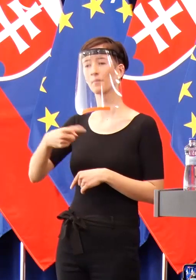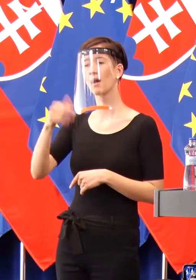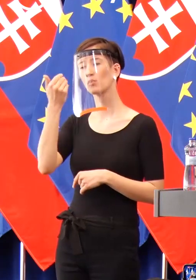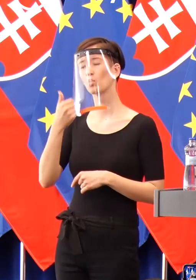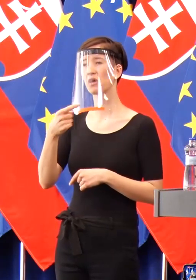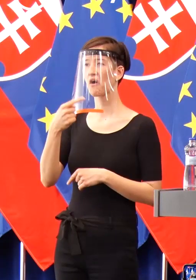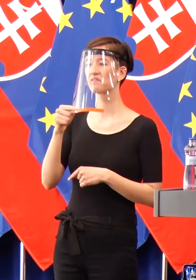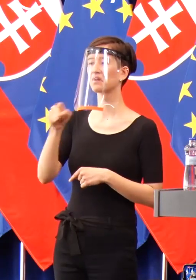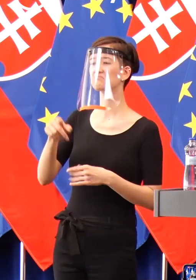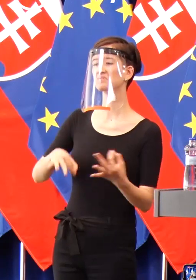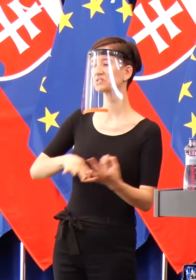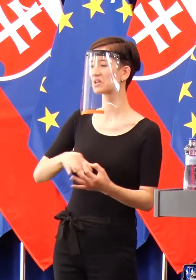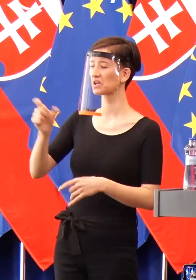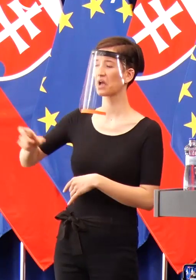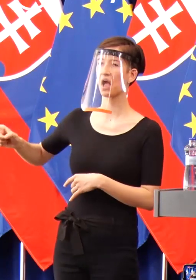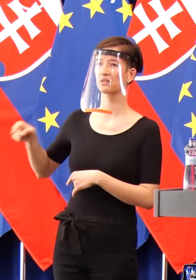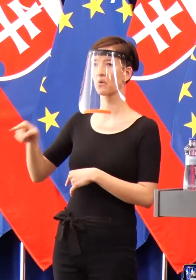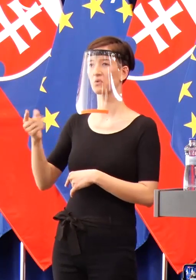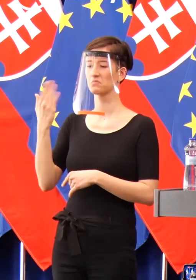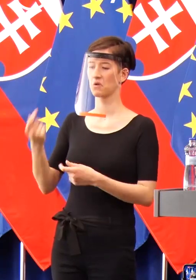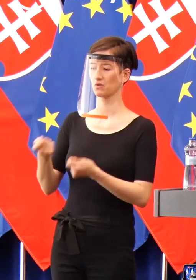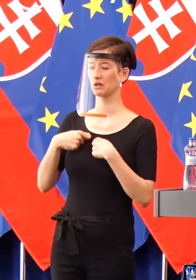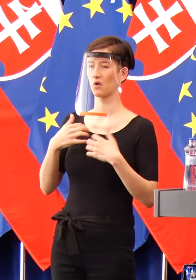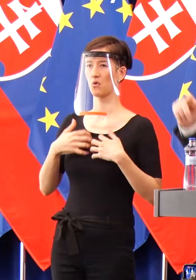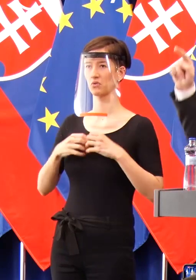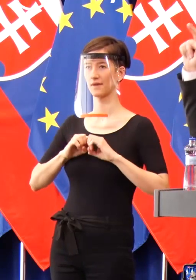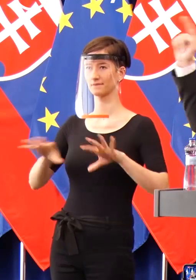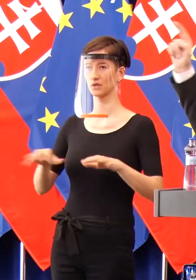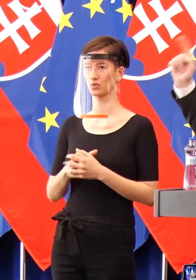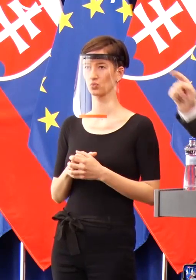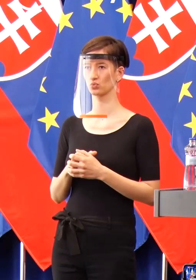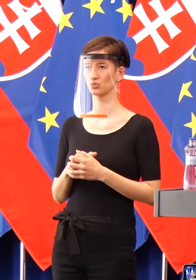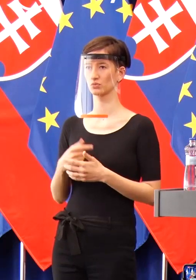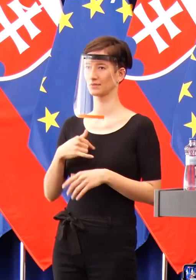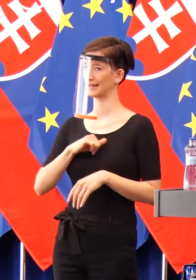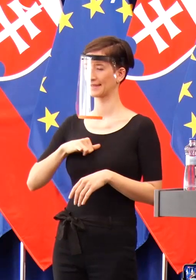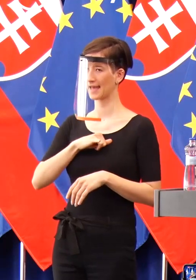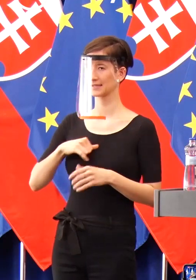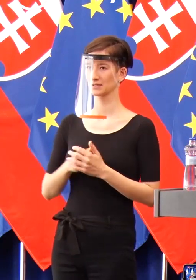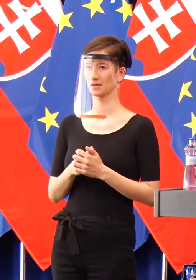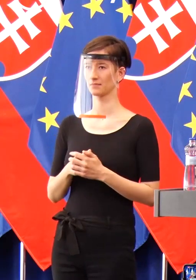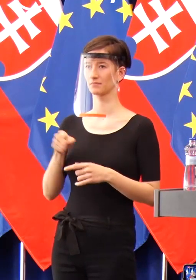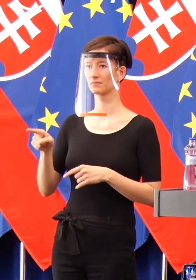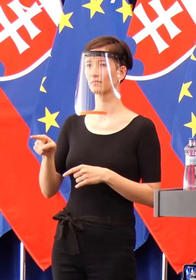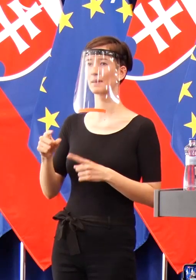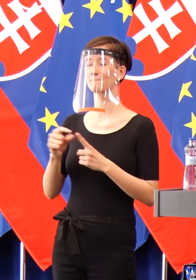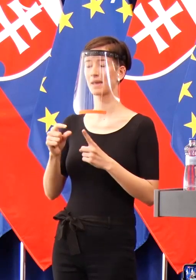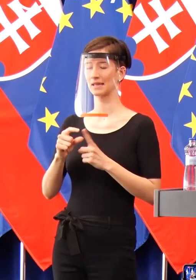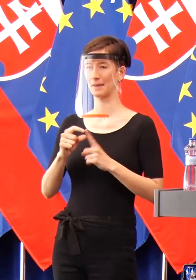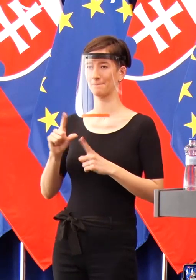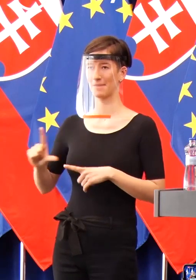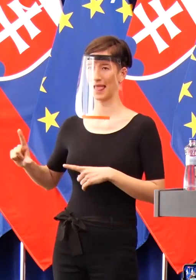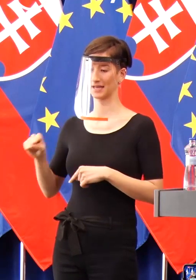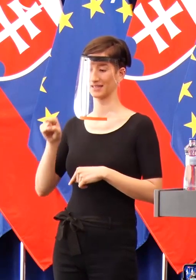sú tí, ktorí nám sem priniesli ten koronavírus. Nie je to ten cigán Peter Pelegrín ten človek, ktorý to spôsobil.